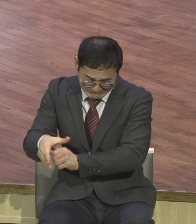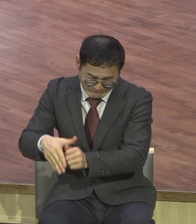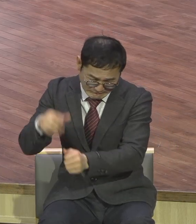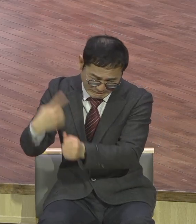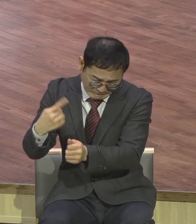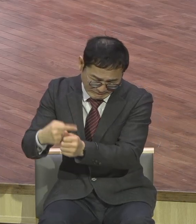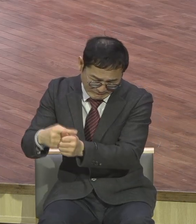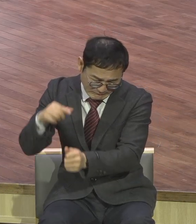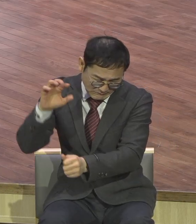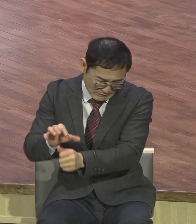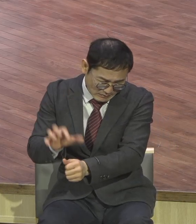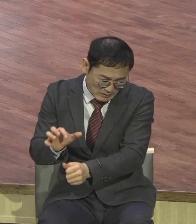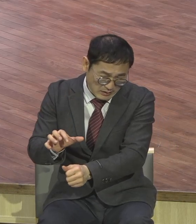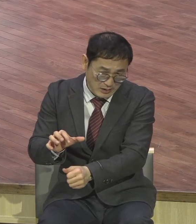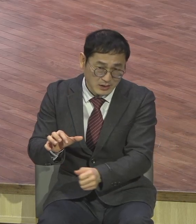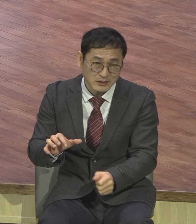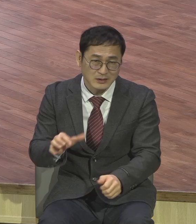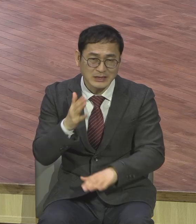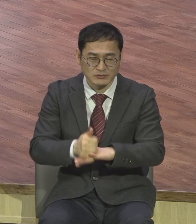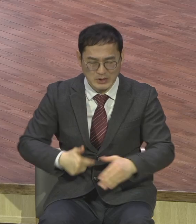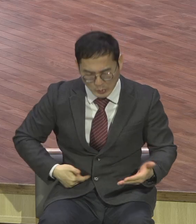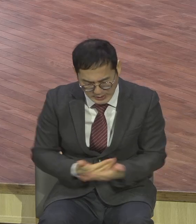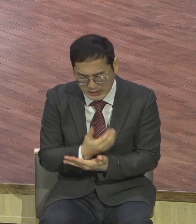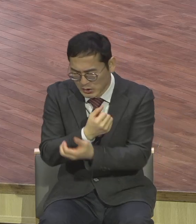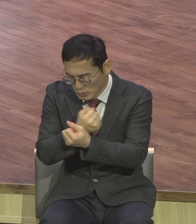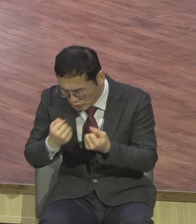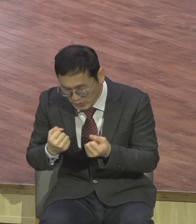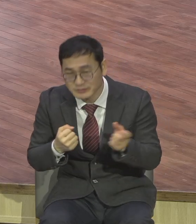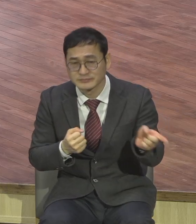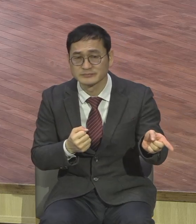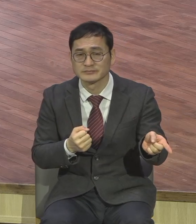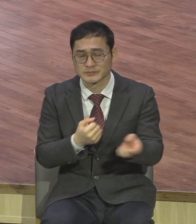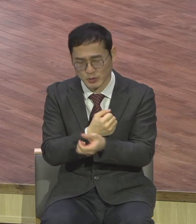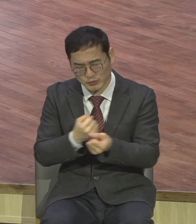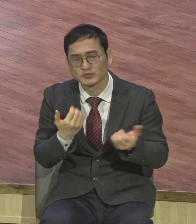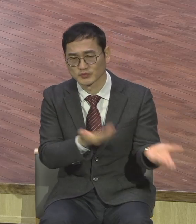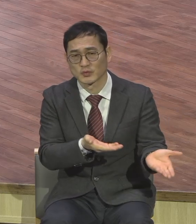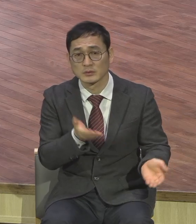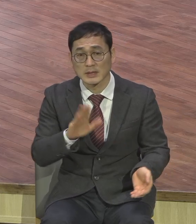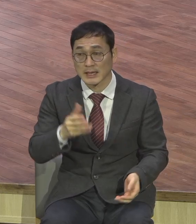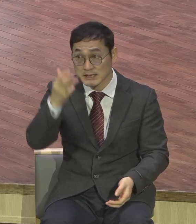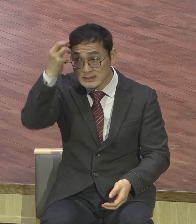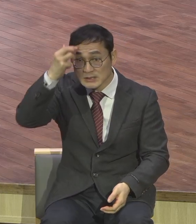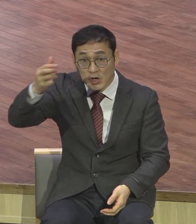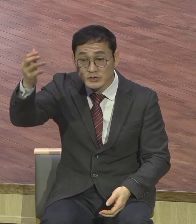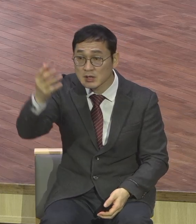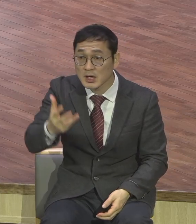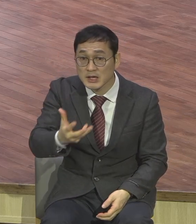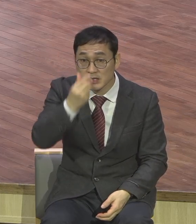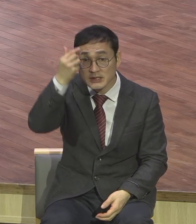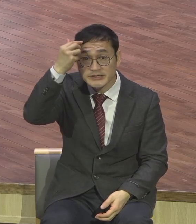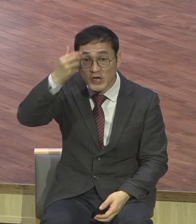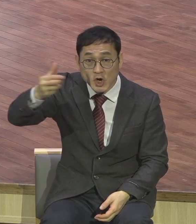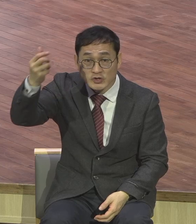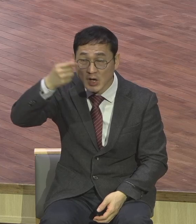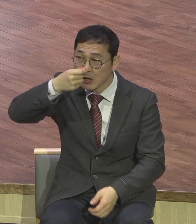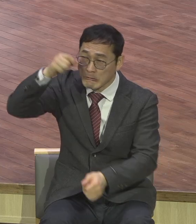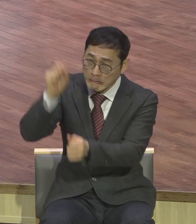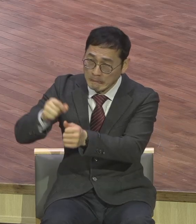성령 모독제는 용서를 못 받아요 잘 들으세요 성령을 모독한다